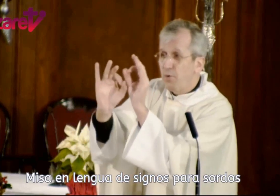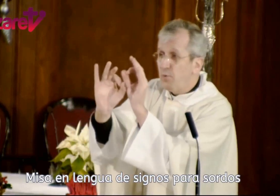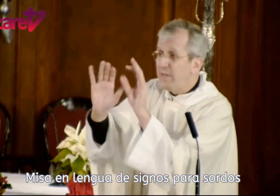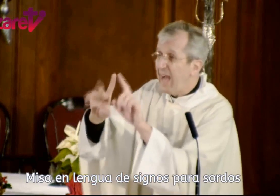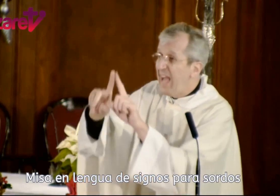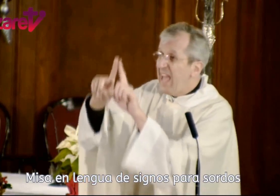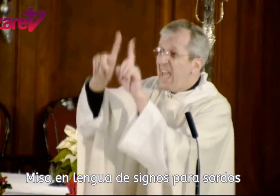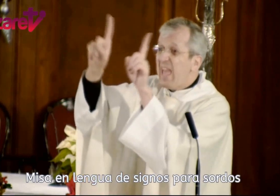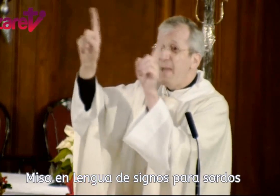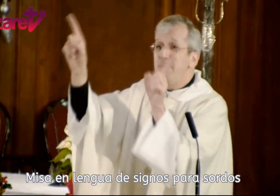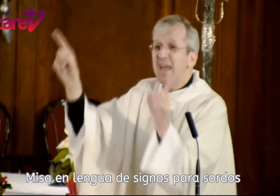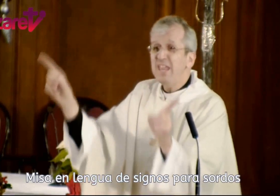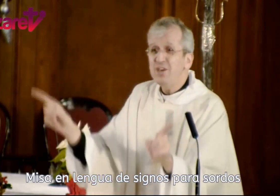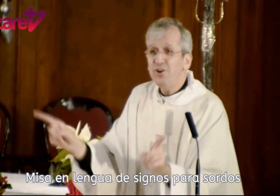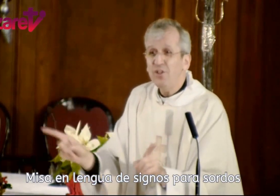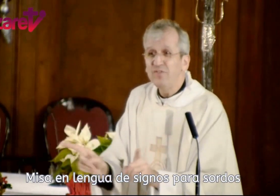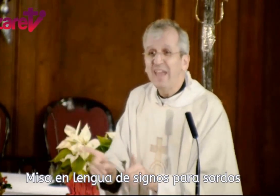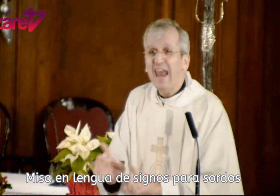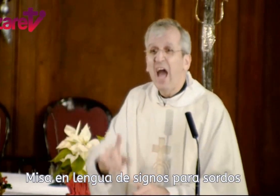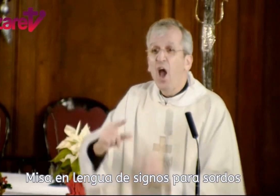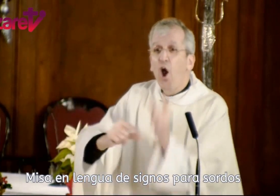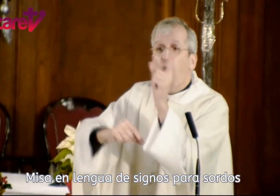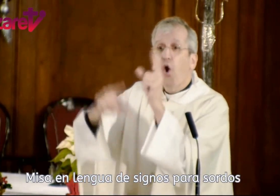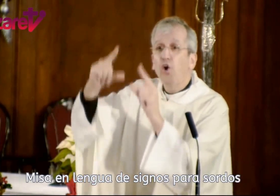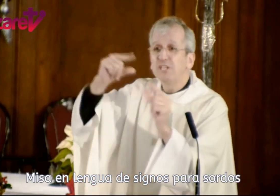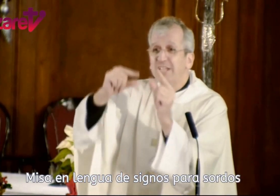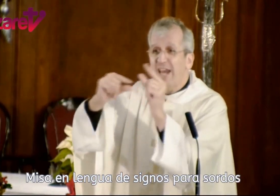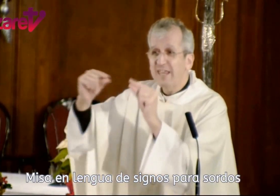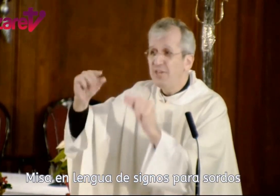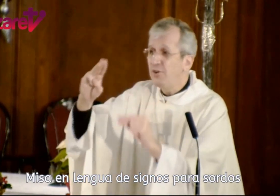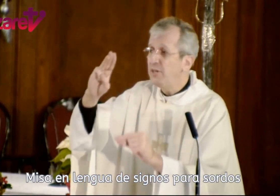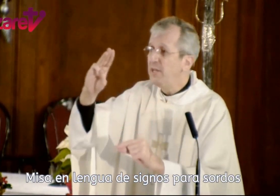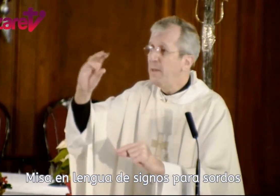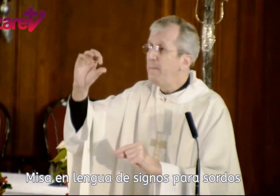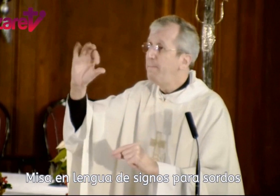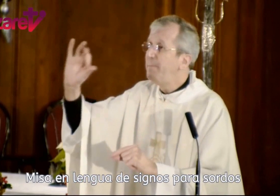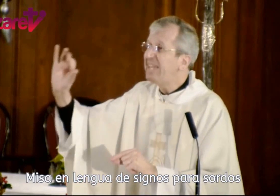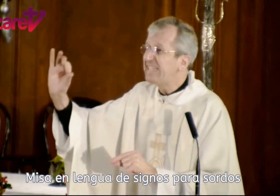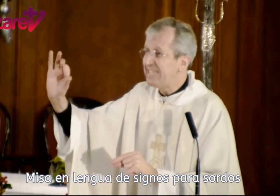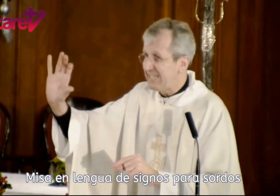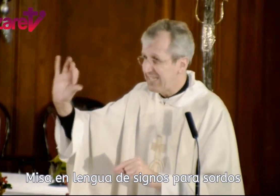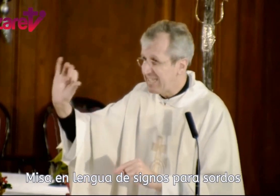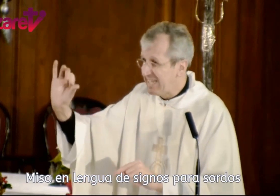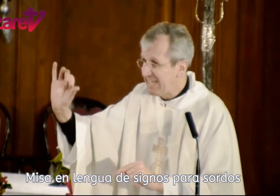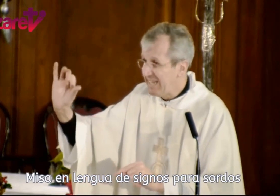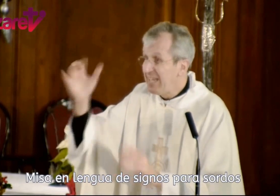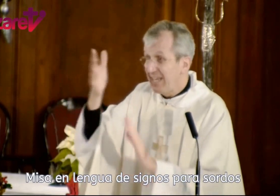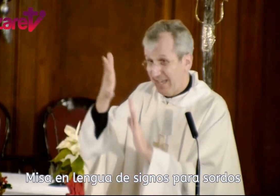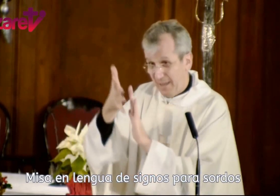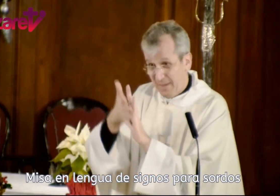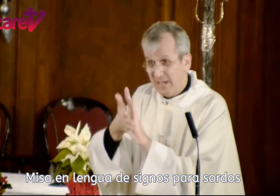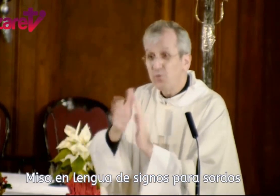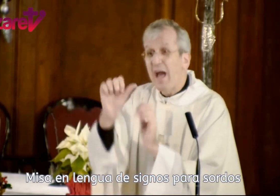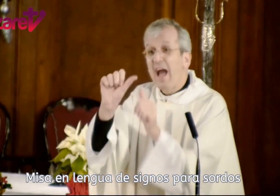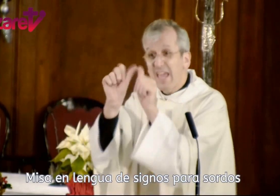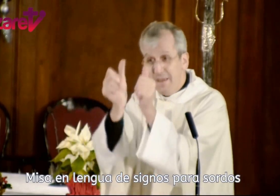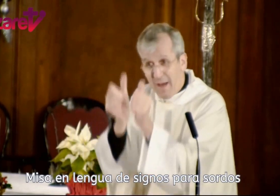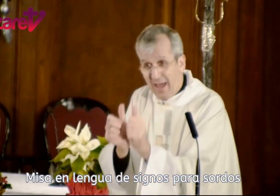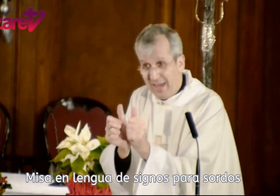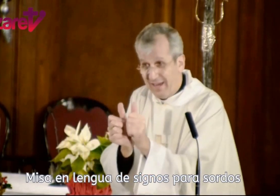muy unida en medio de la constelación Pixis, que también es una imagen,